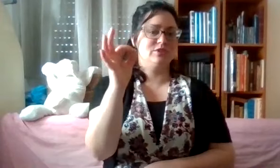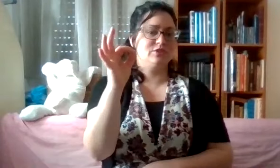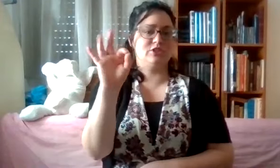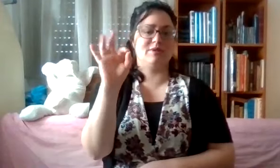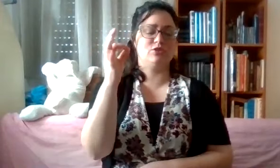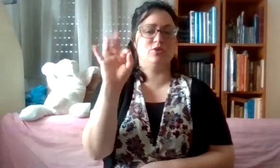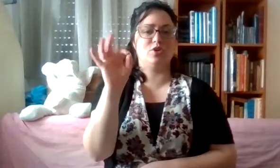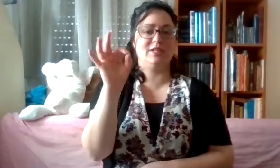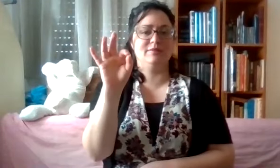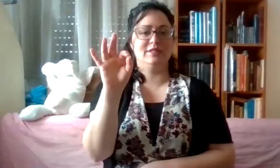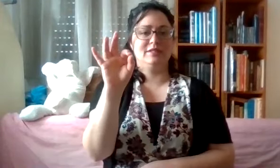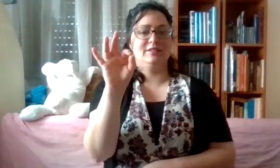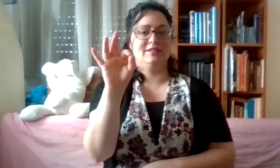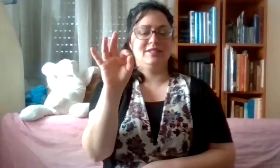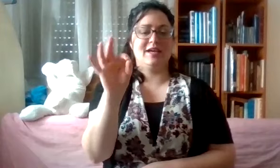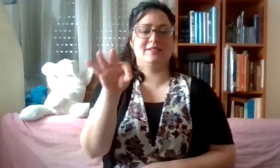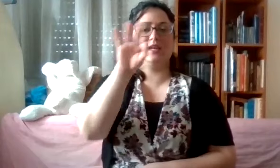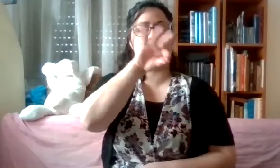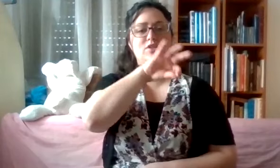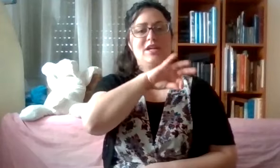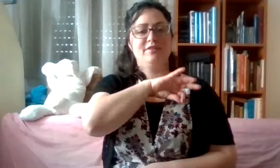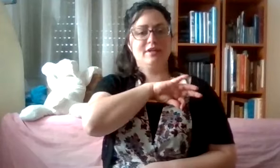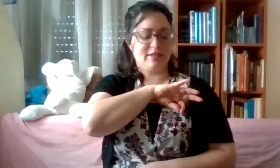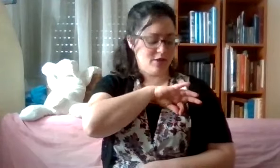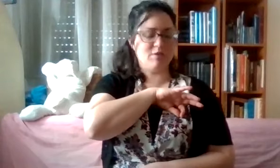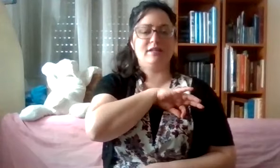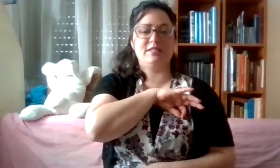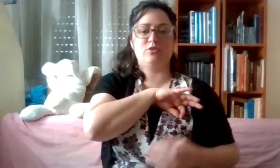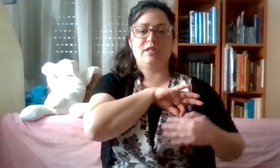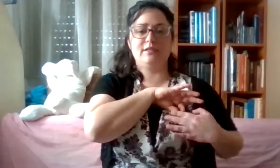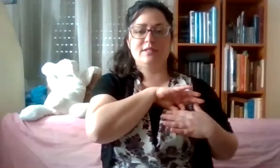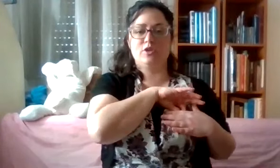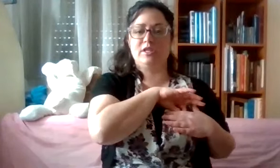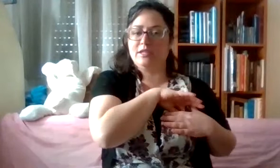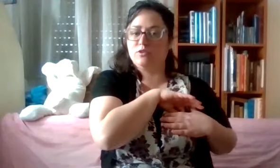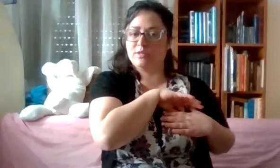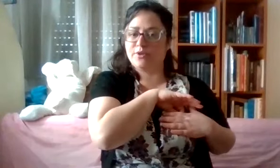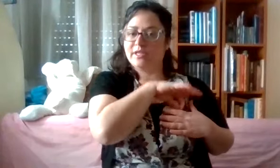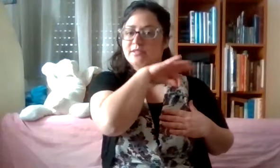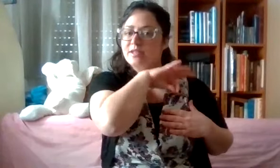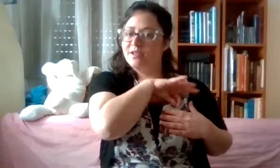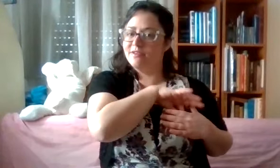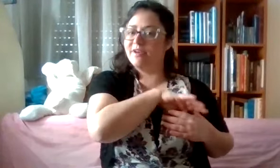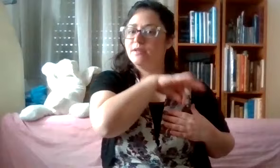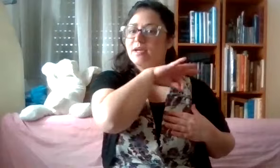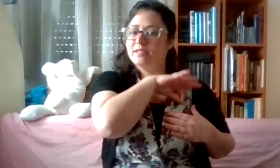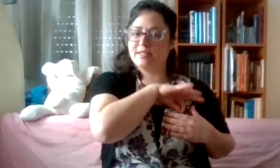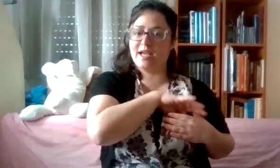שהשתמשנו בו קודם? אז אנחנו עכשיו, כאילו מכניסים אותו לכיס דמיוני, כאילו שיש לי פה כיס, ואני מכניסה